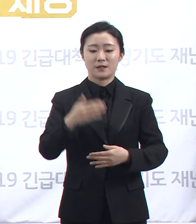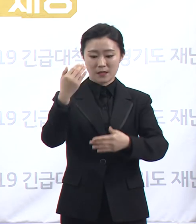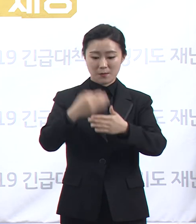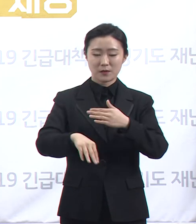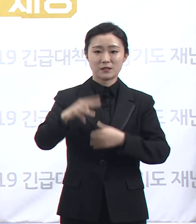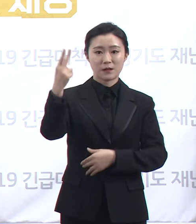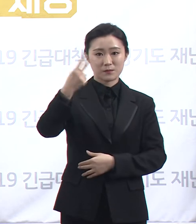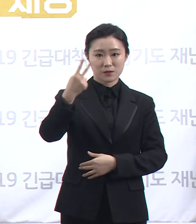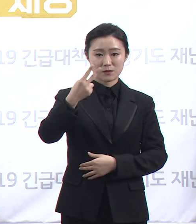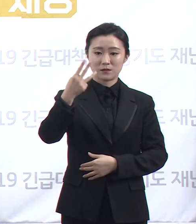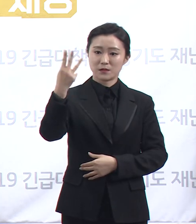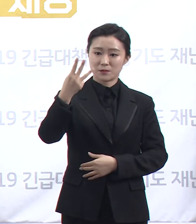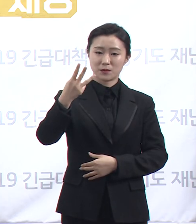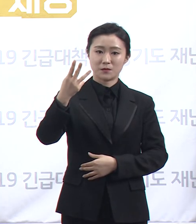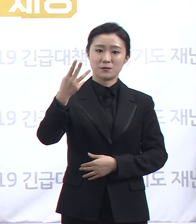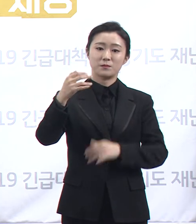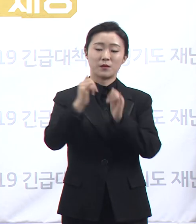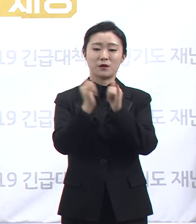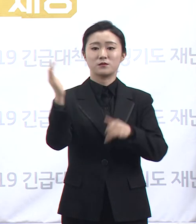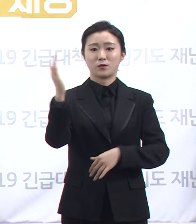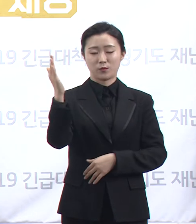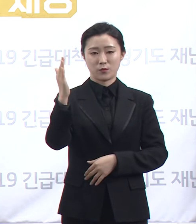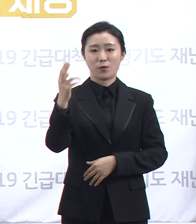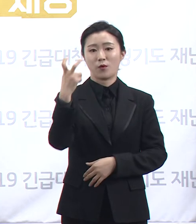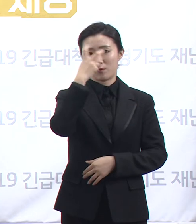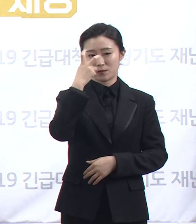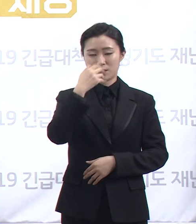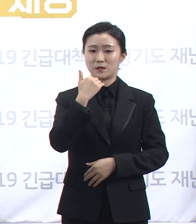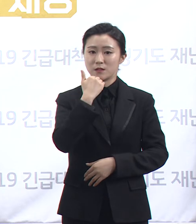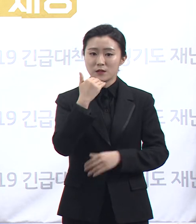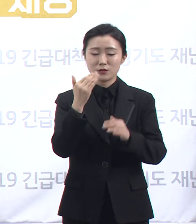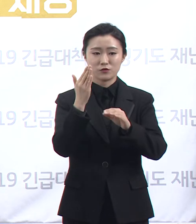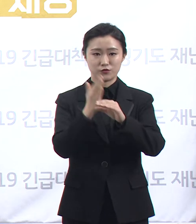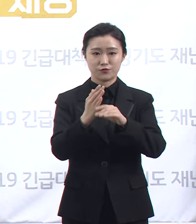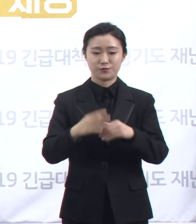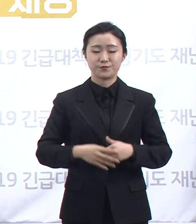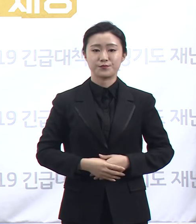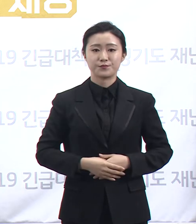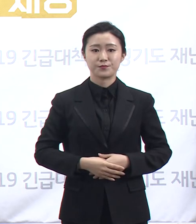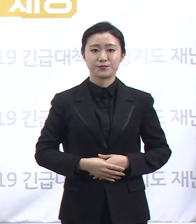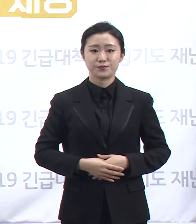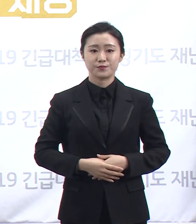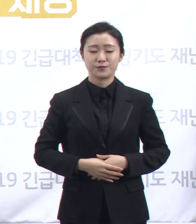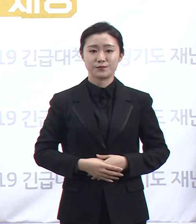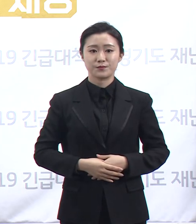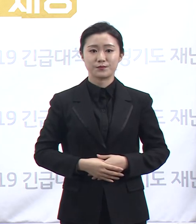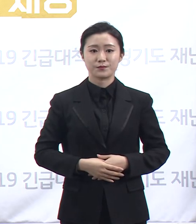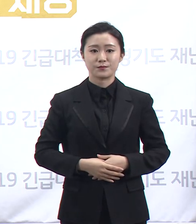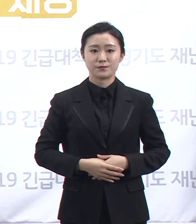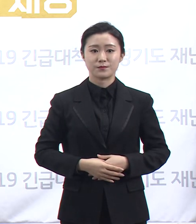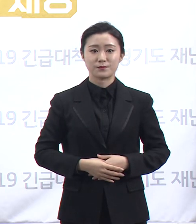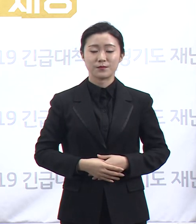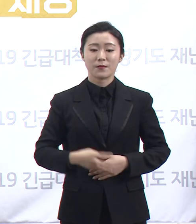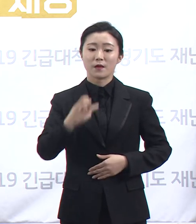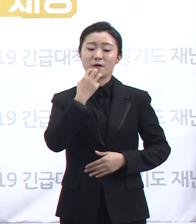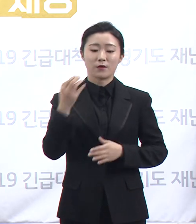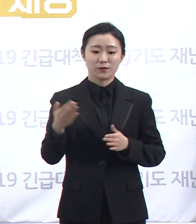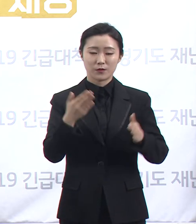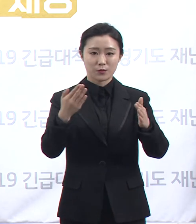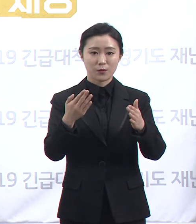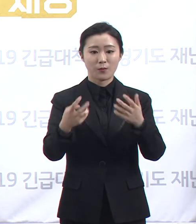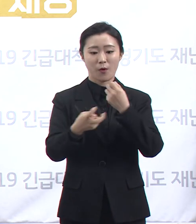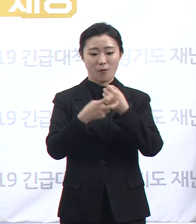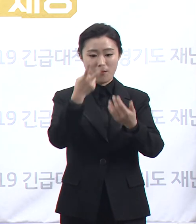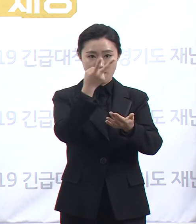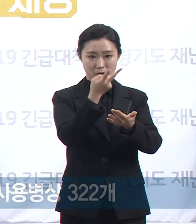나머지 5,303명에 대해서도 검사를 받을 수 있도록 추진 중입니다. 다음은 경기도 병상 운영 현황입니다.